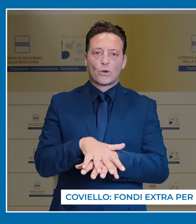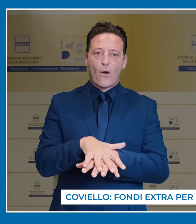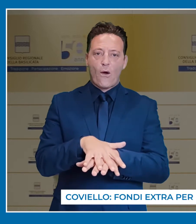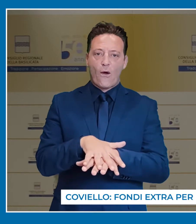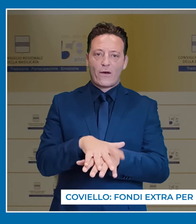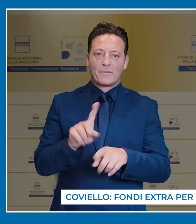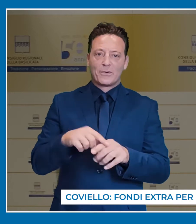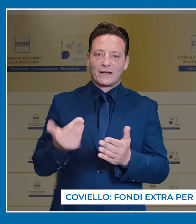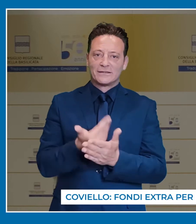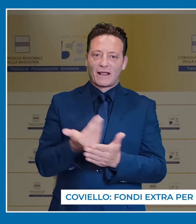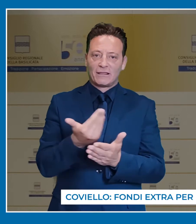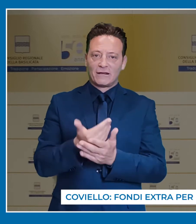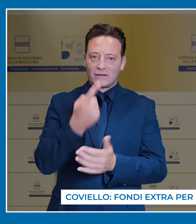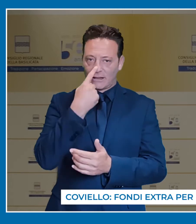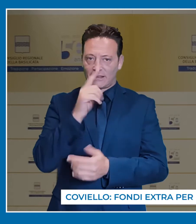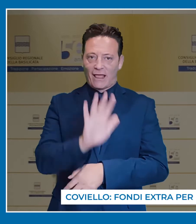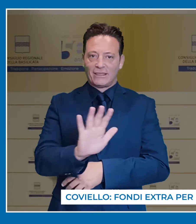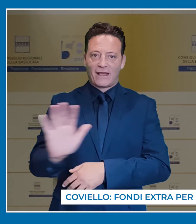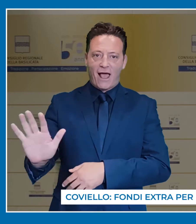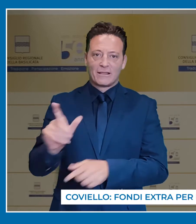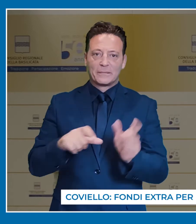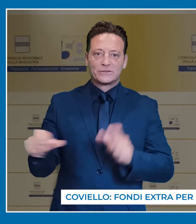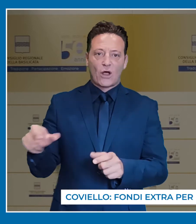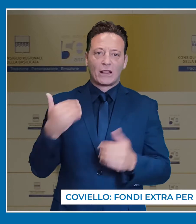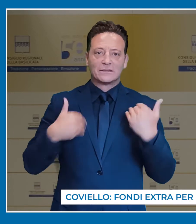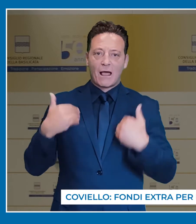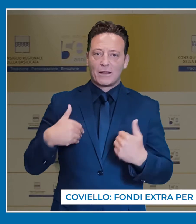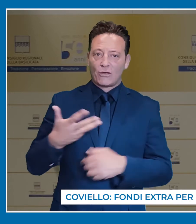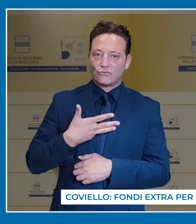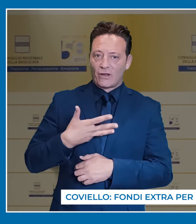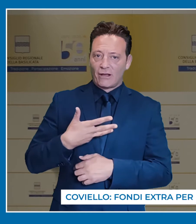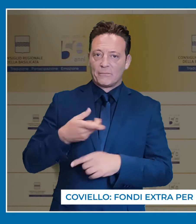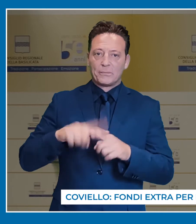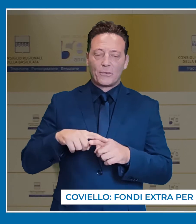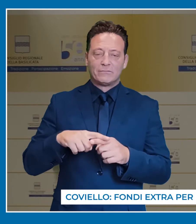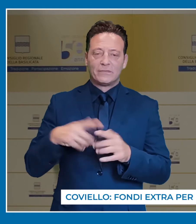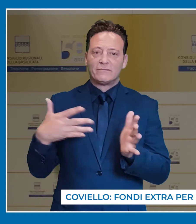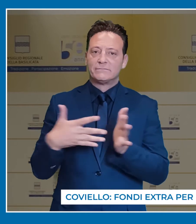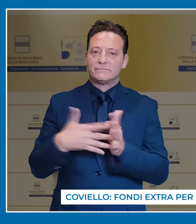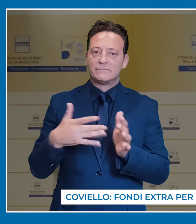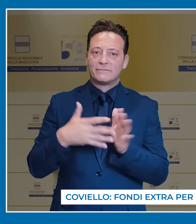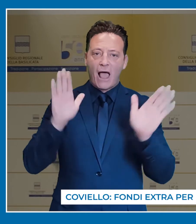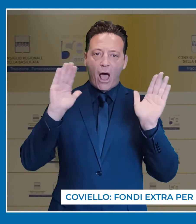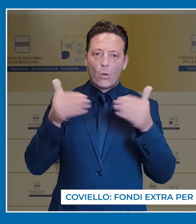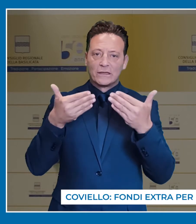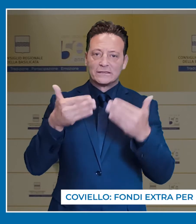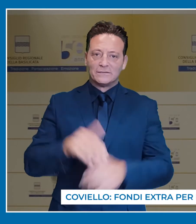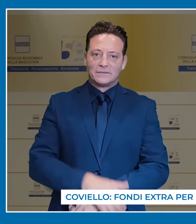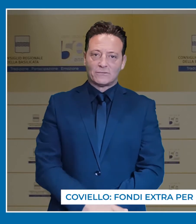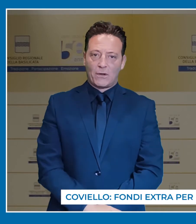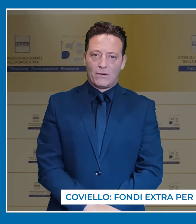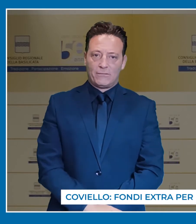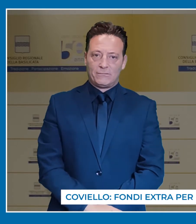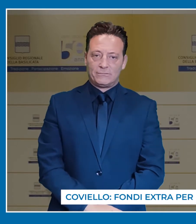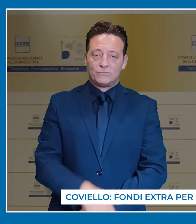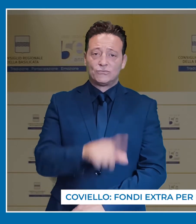Fondo per l'inclusione e per iniziative dedicate alle persone con disabilità e con disturbo